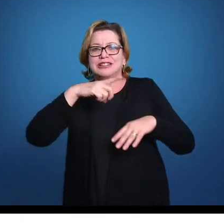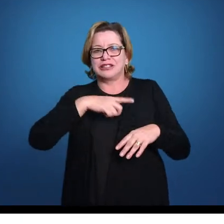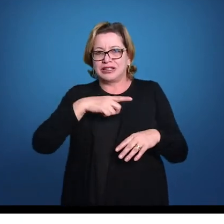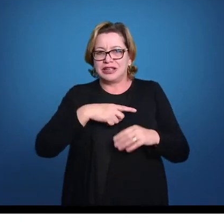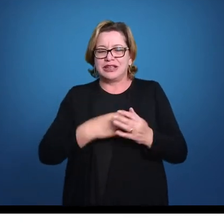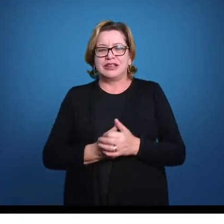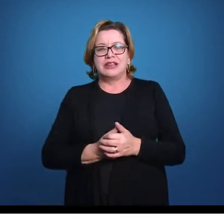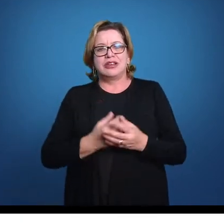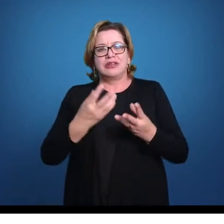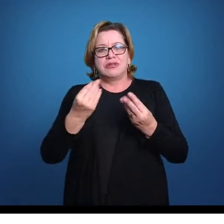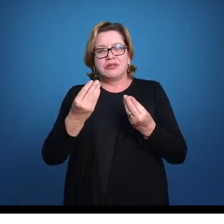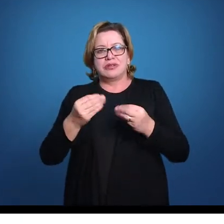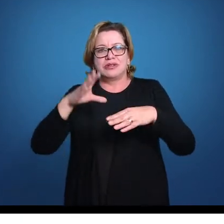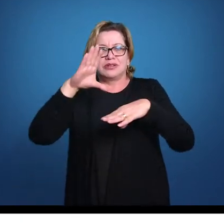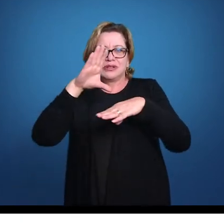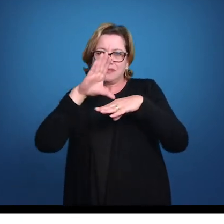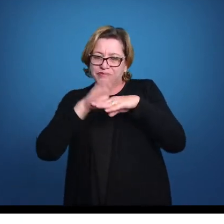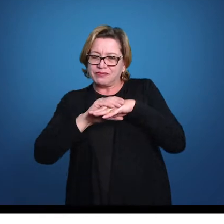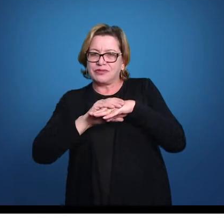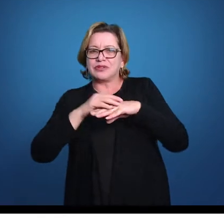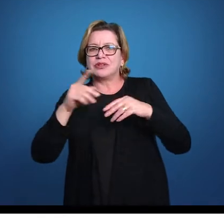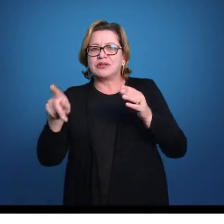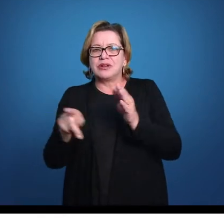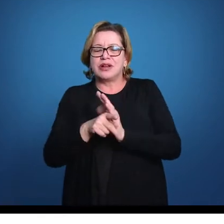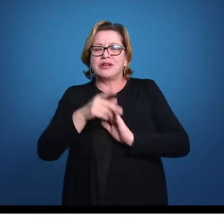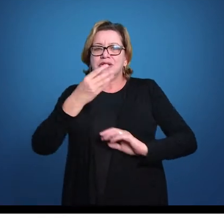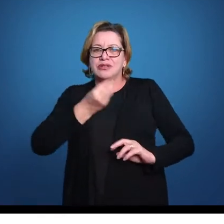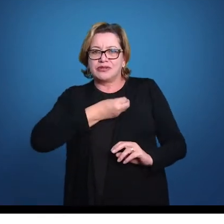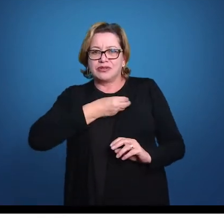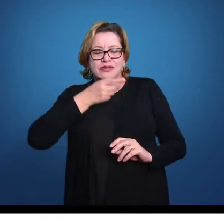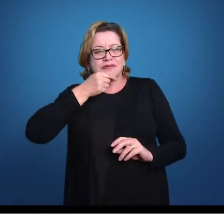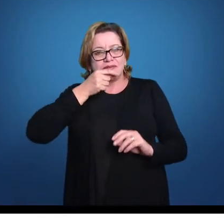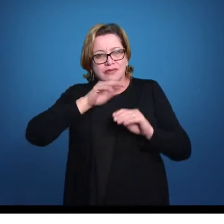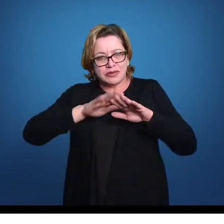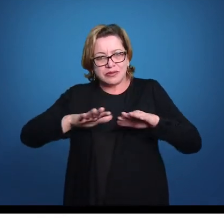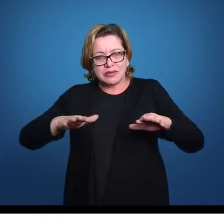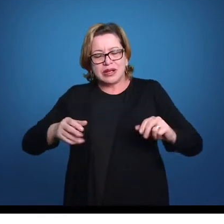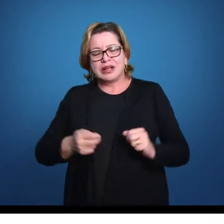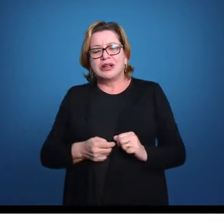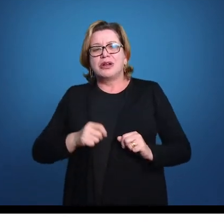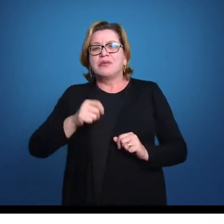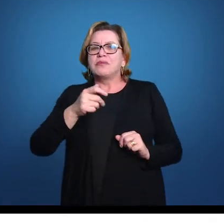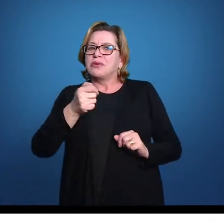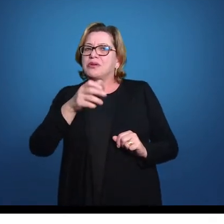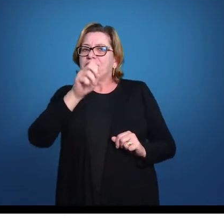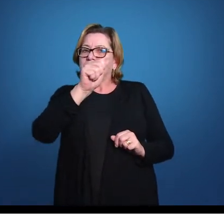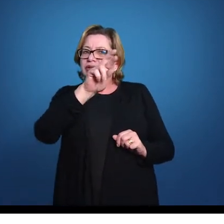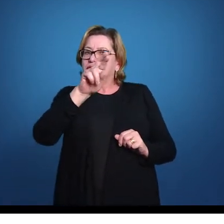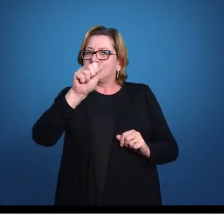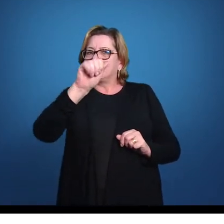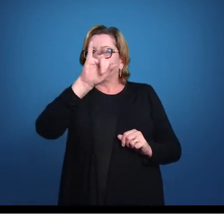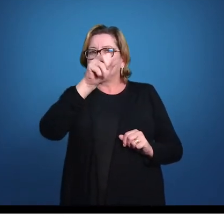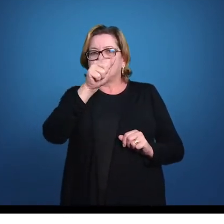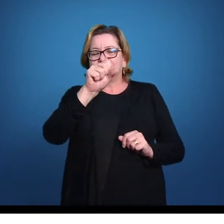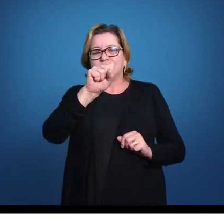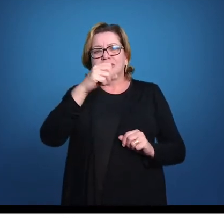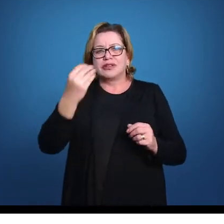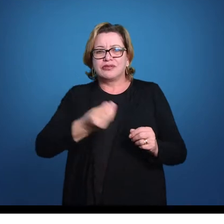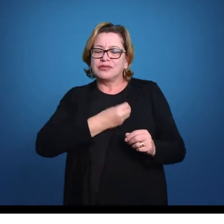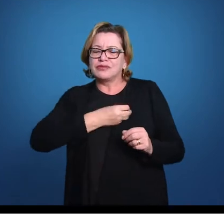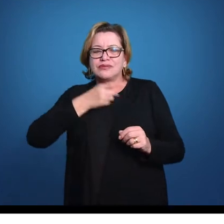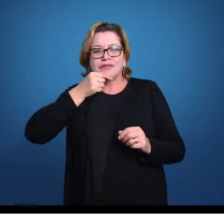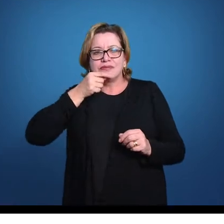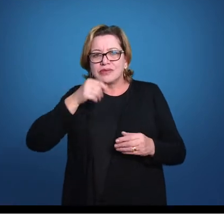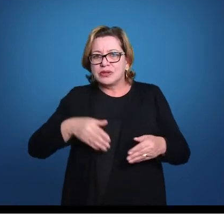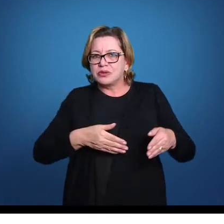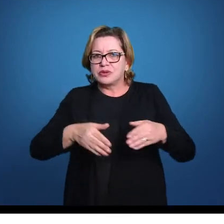A maior parte dos condrictes é de organismos marinhos, nós temos algumas poucas raias de água doce, aqui em grandes rios na